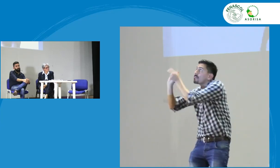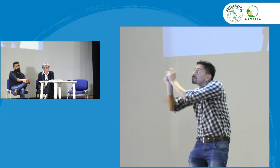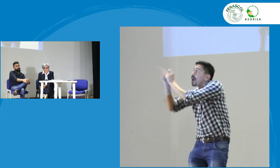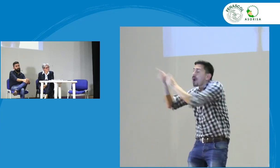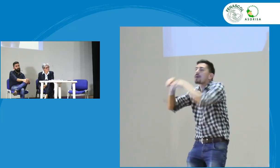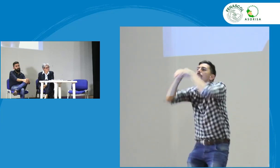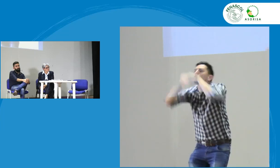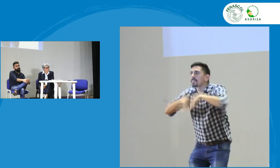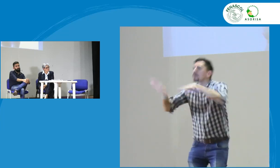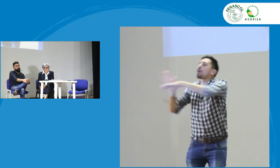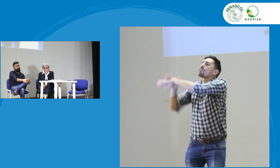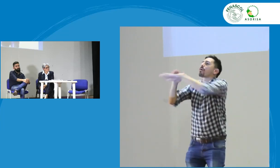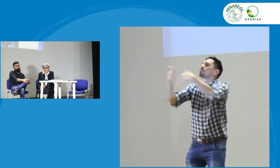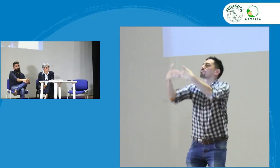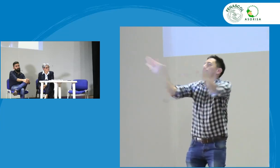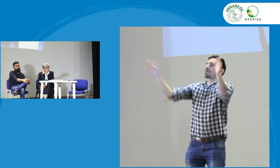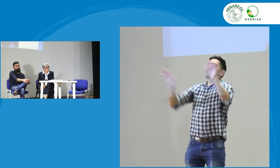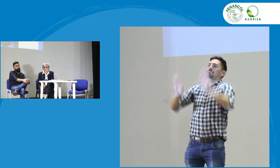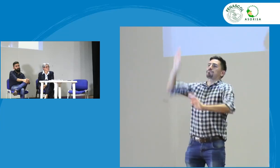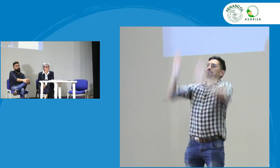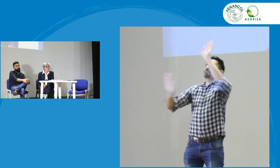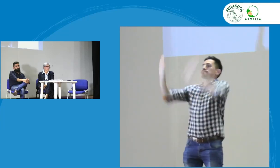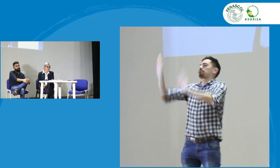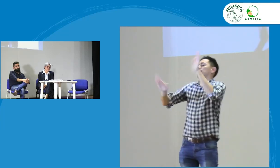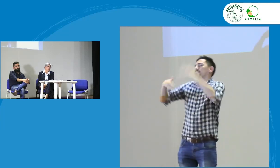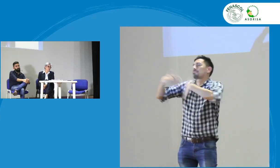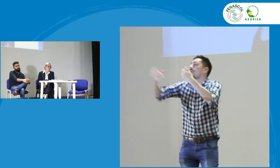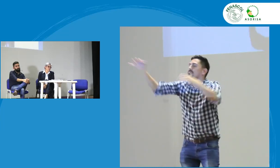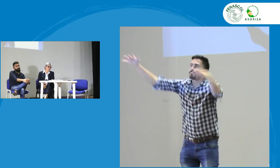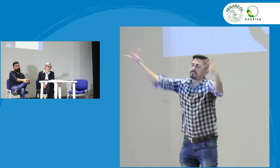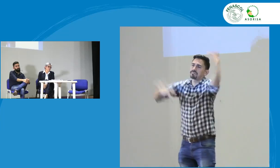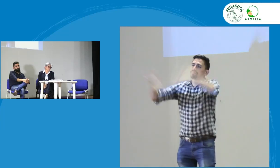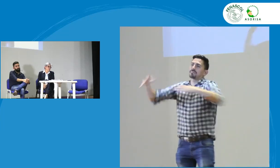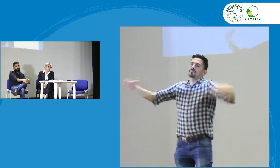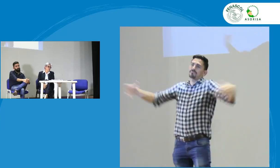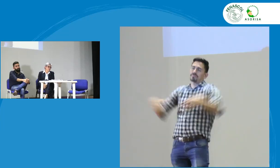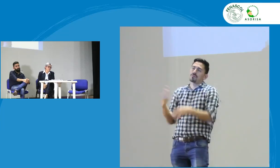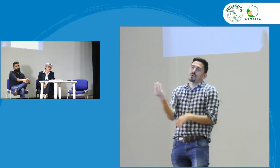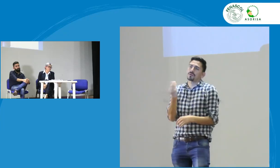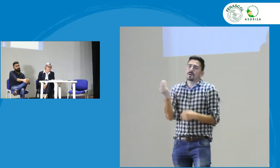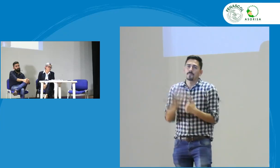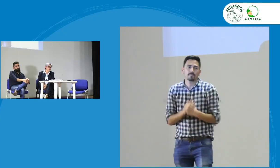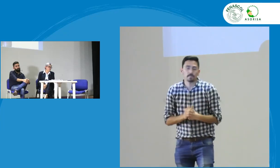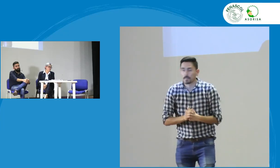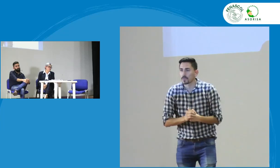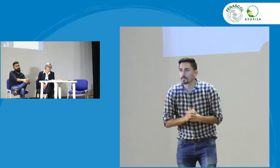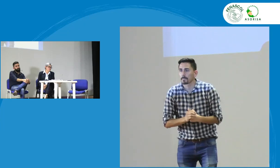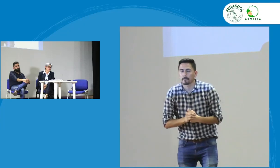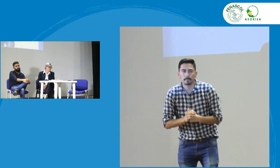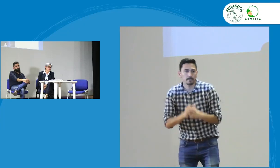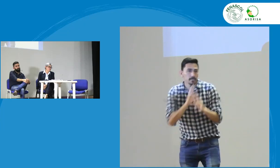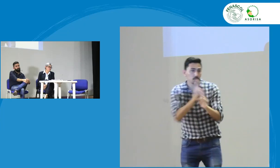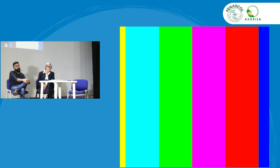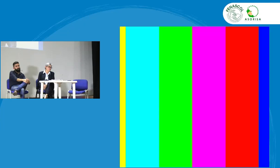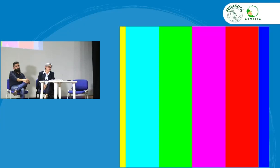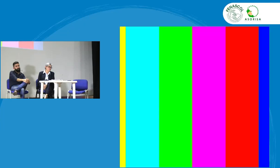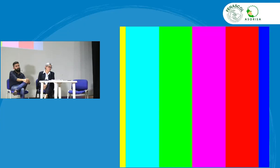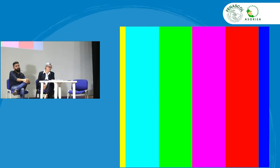estamos esperando qué respuesta tenemos desde el ministerio y apenas la tengamos pues obviamente vamos a hacer la divulgación y se va a empezar a